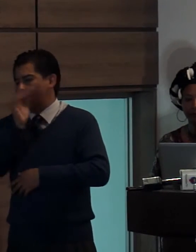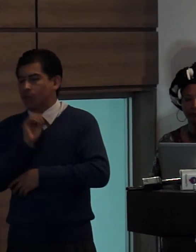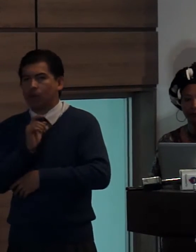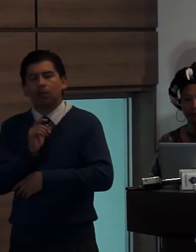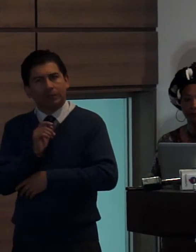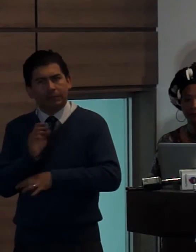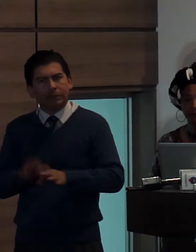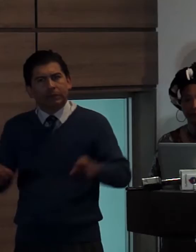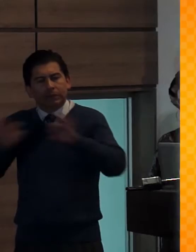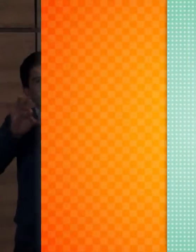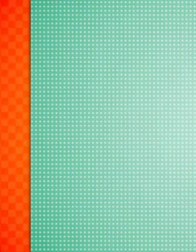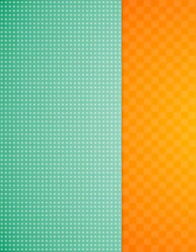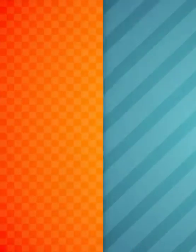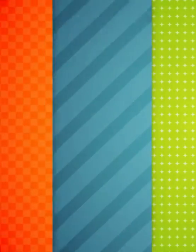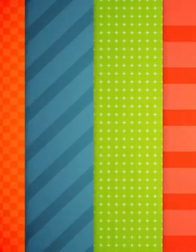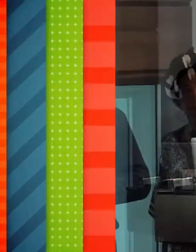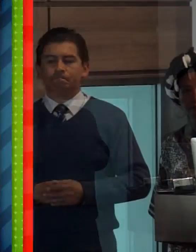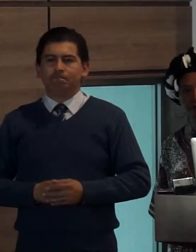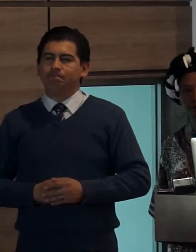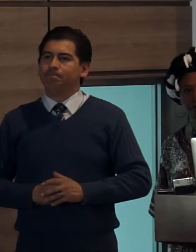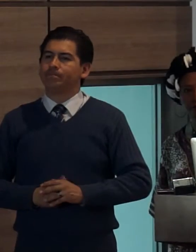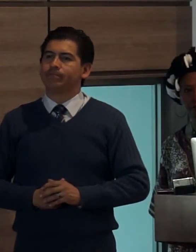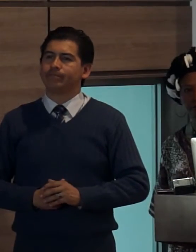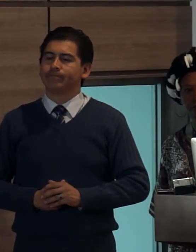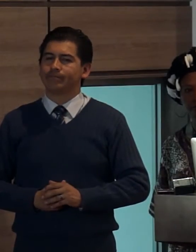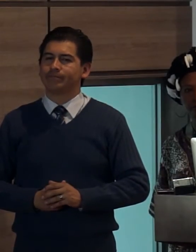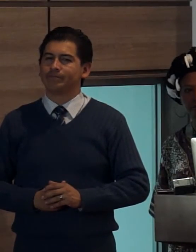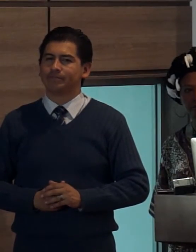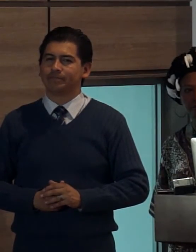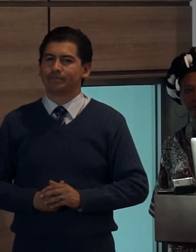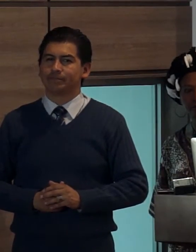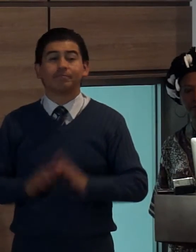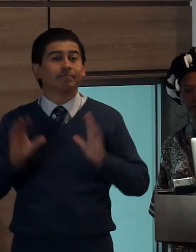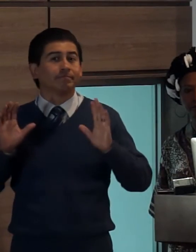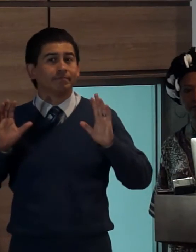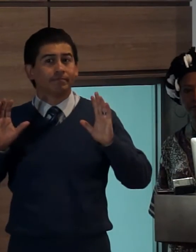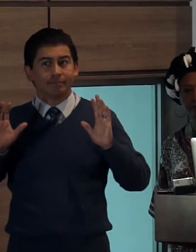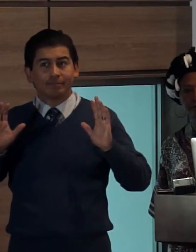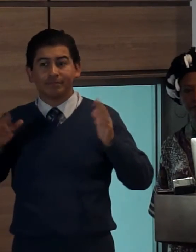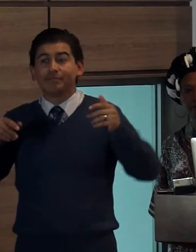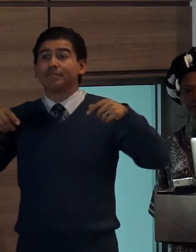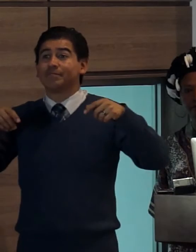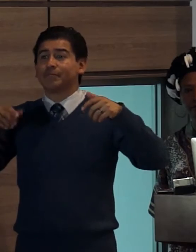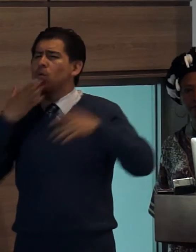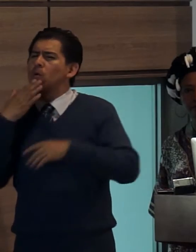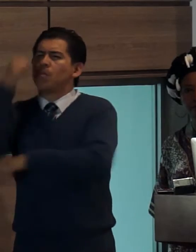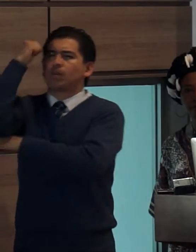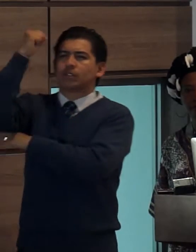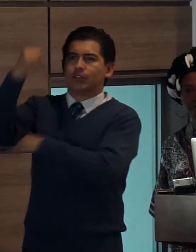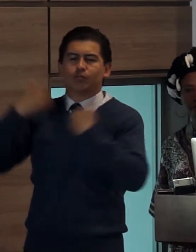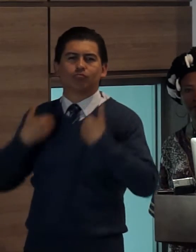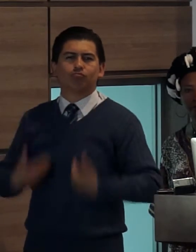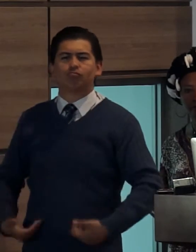se vayan construyendo en una realidad las acciones más importantes en la reivindicación de los derechos